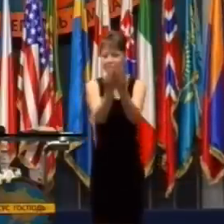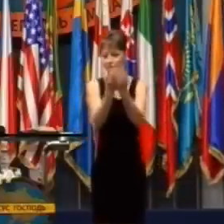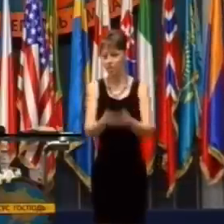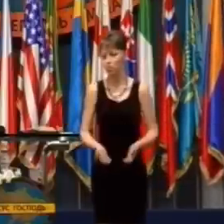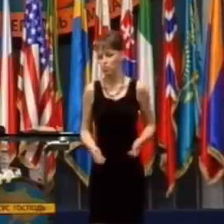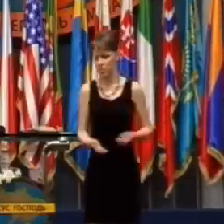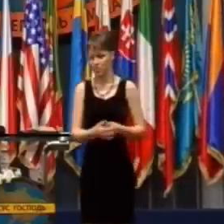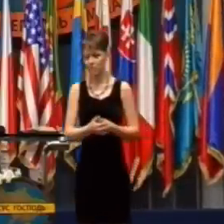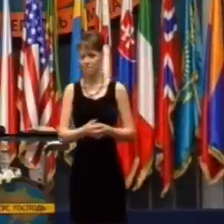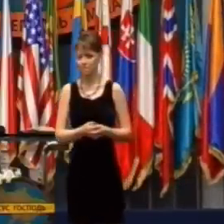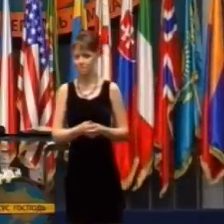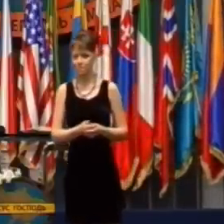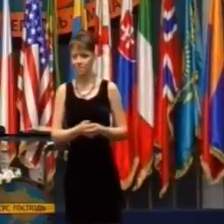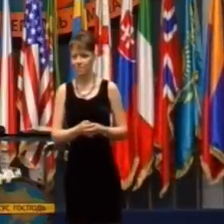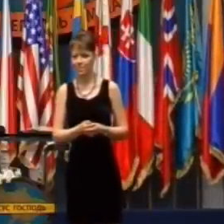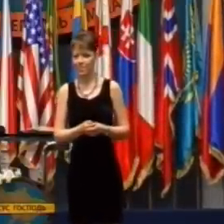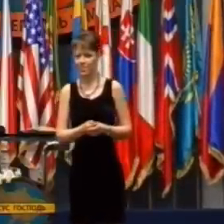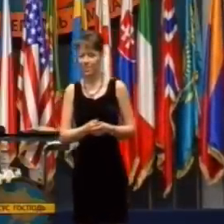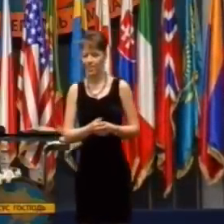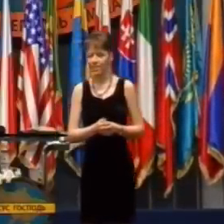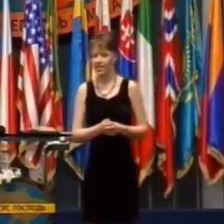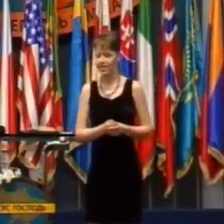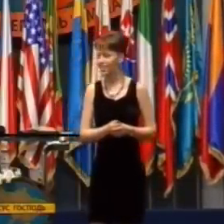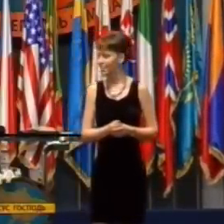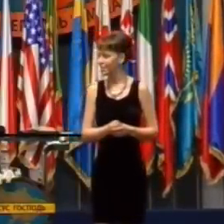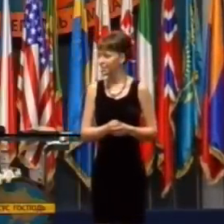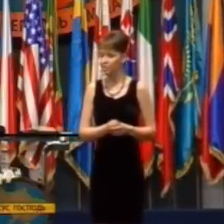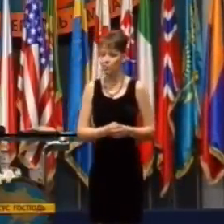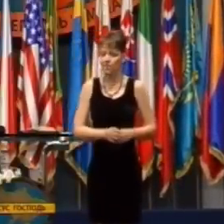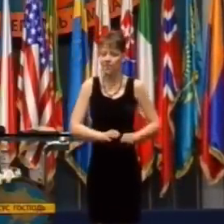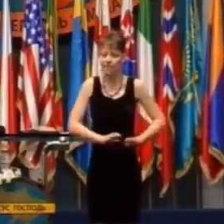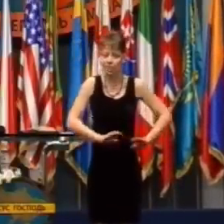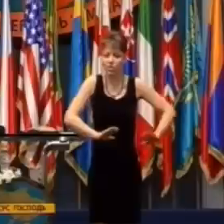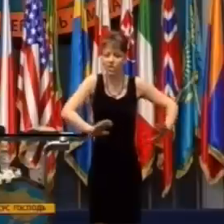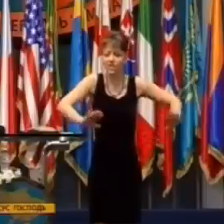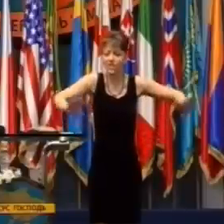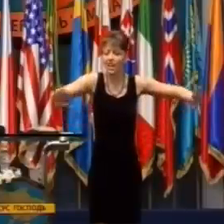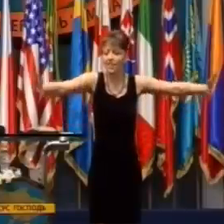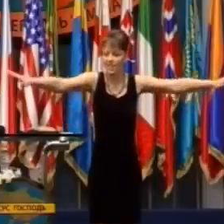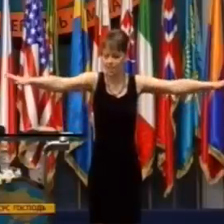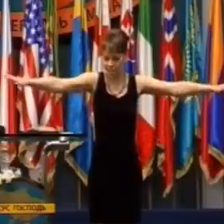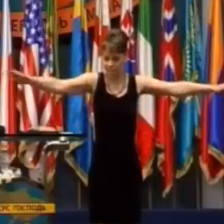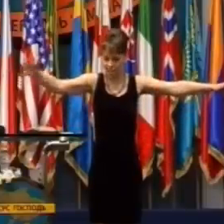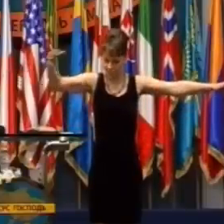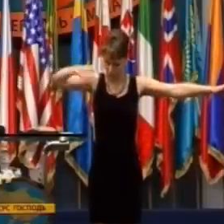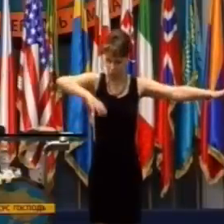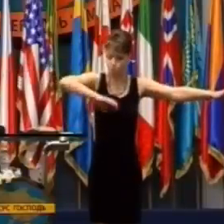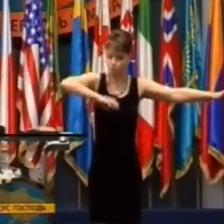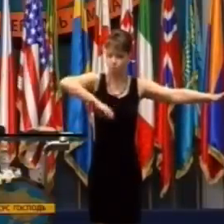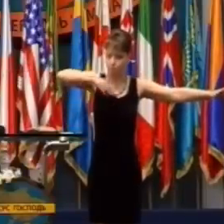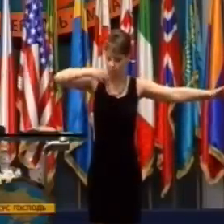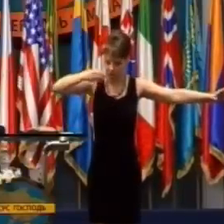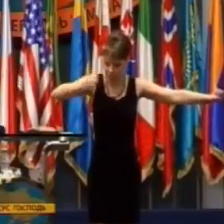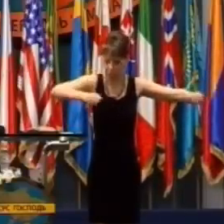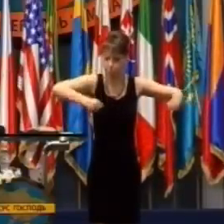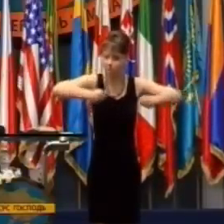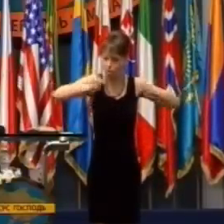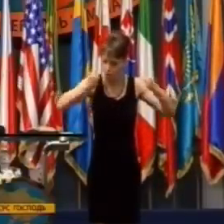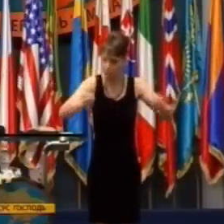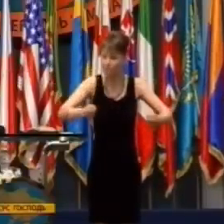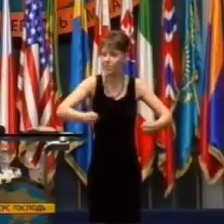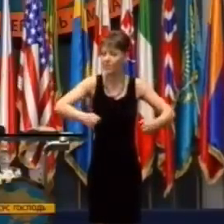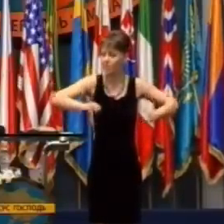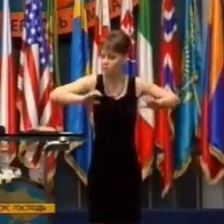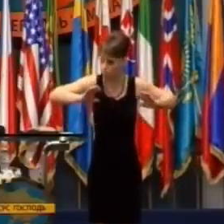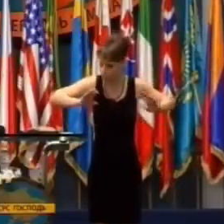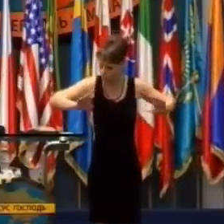zvyšok, prebytok tej moci vzkriesil